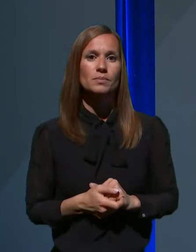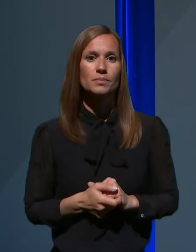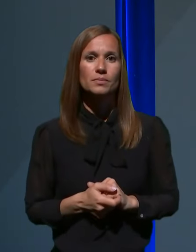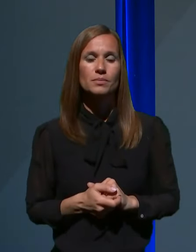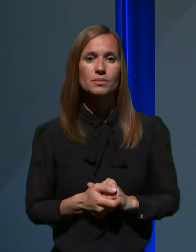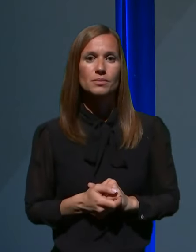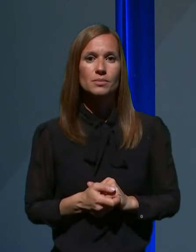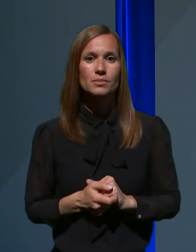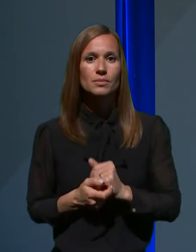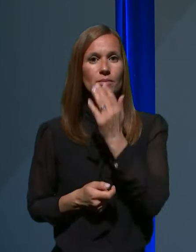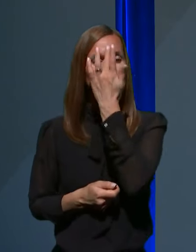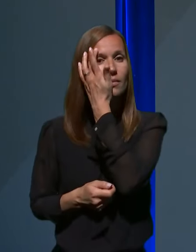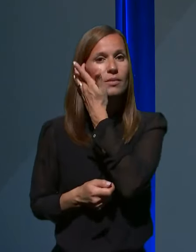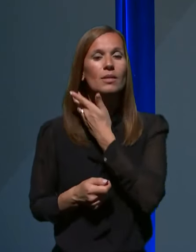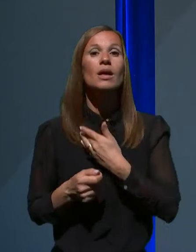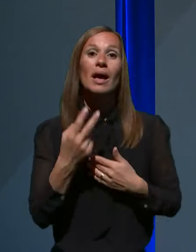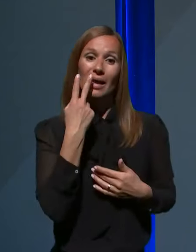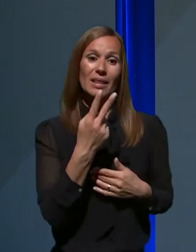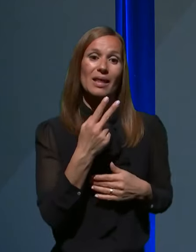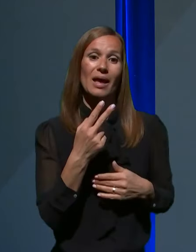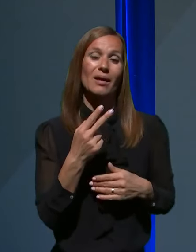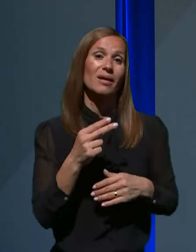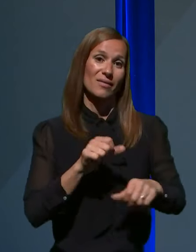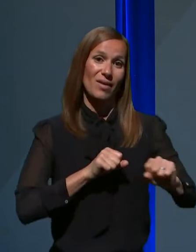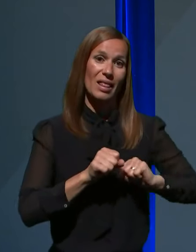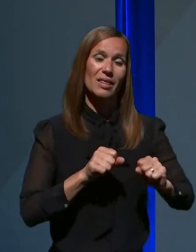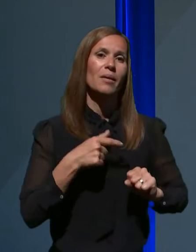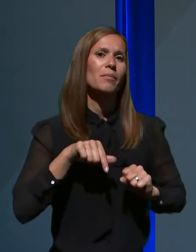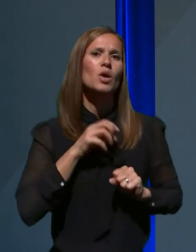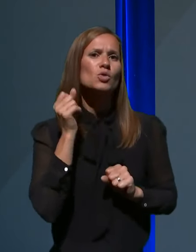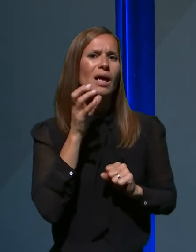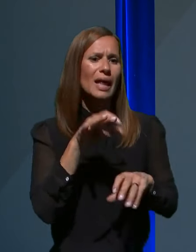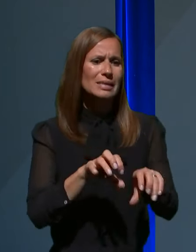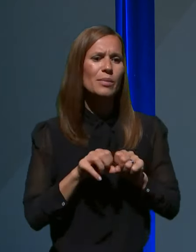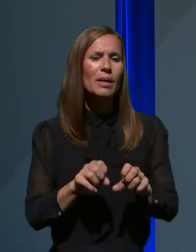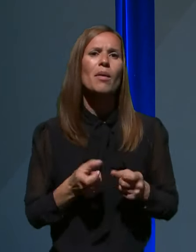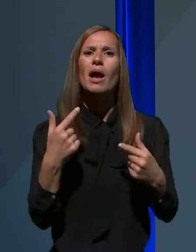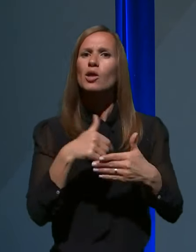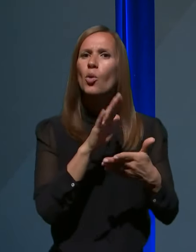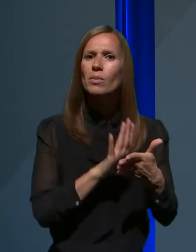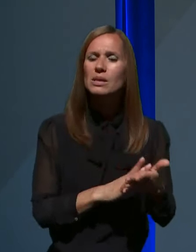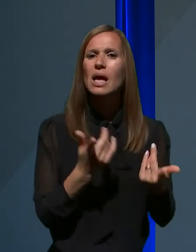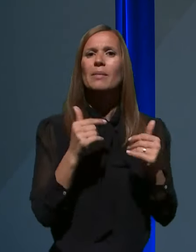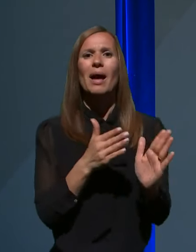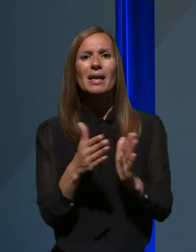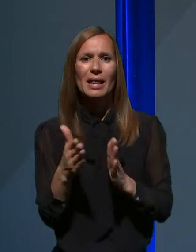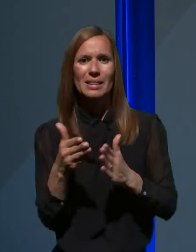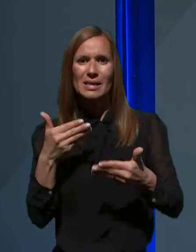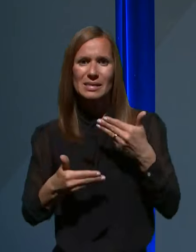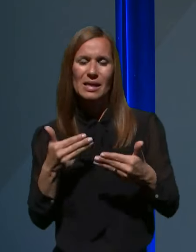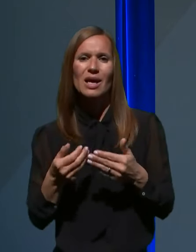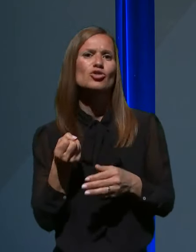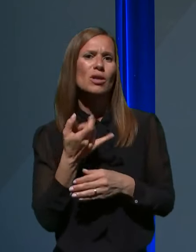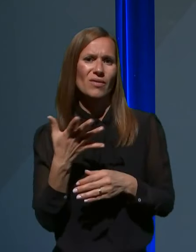Zdaj na nivoju vlade svede dnevno sprijemamo, bodi si na dopisnih ali pa občasno svede na rednih sejah, številne